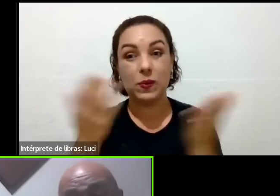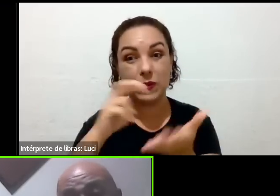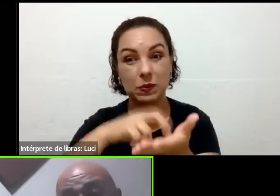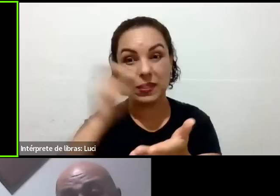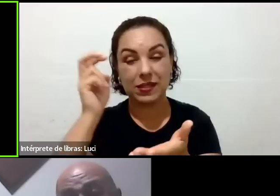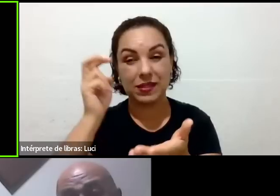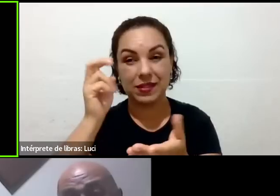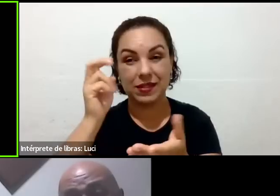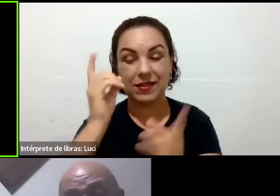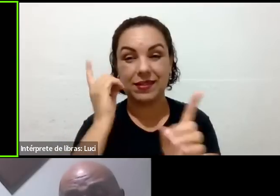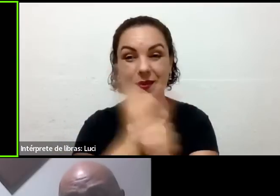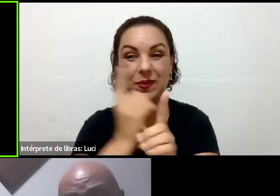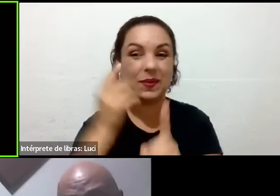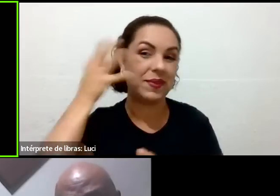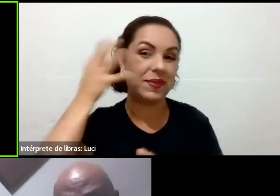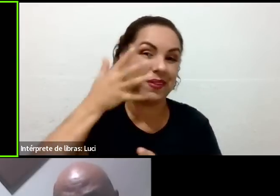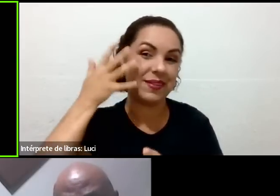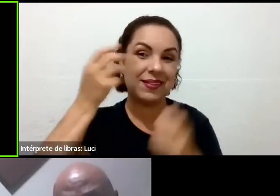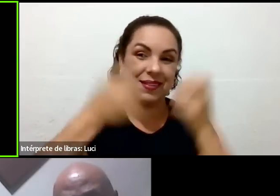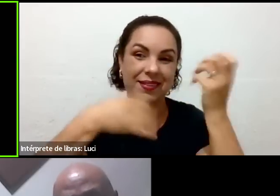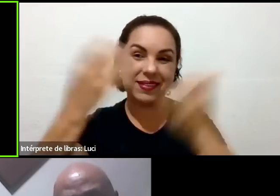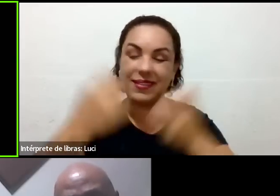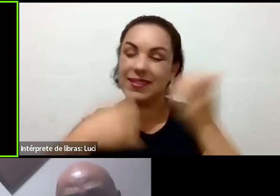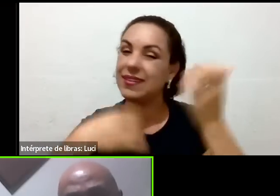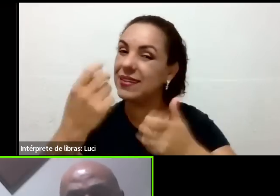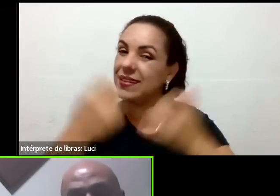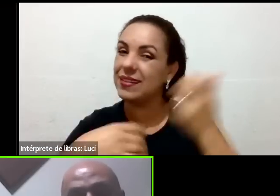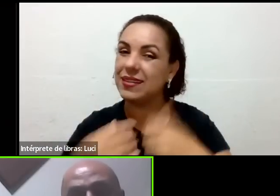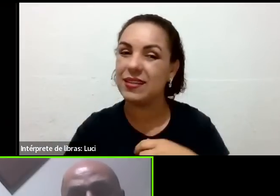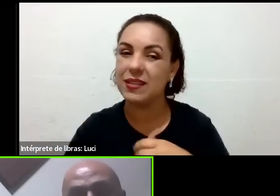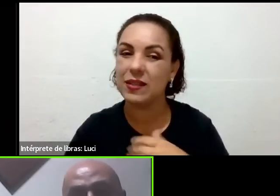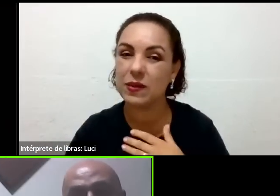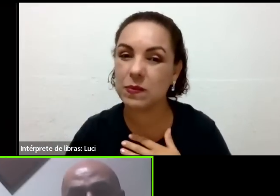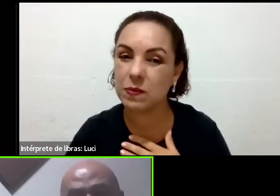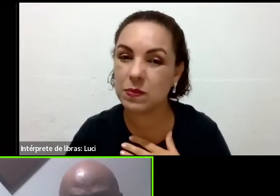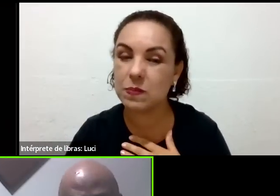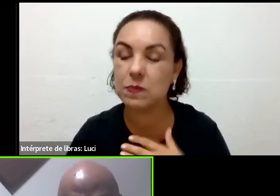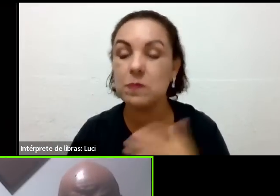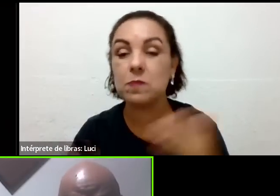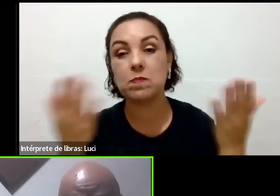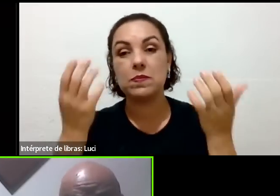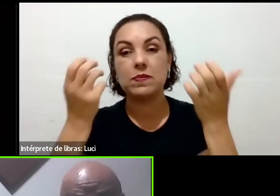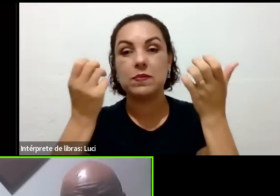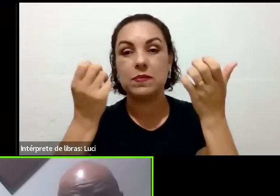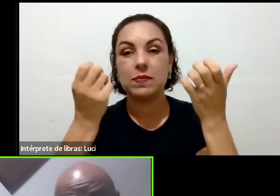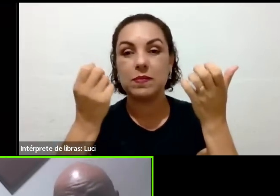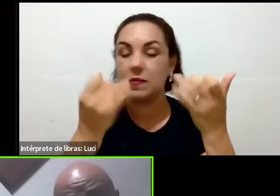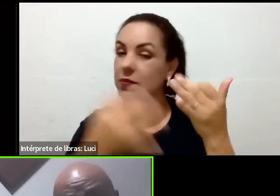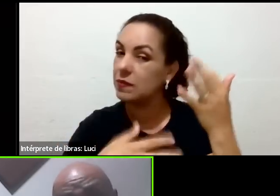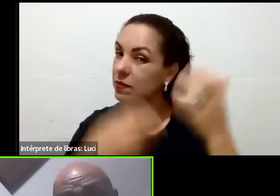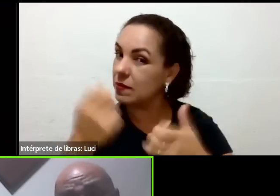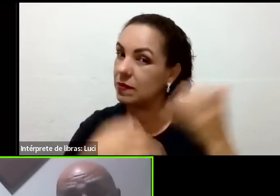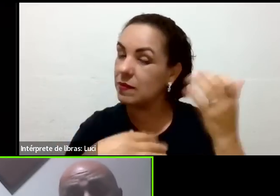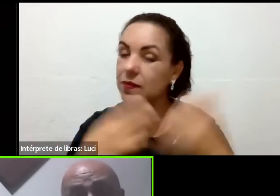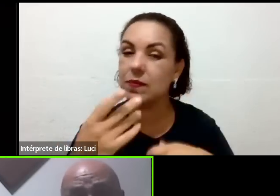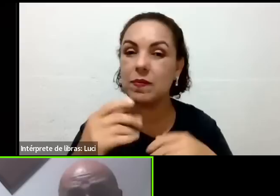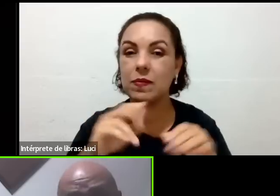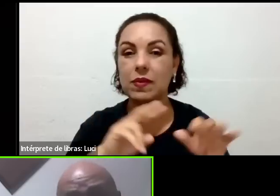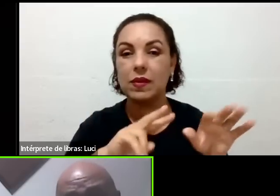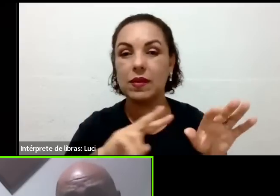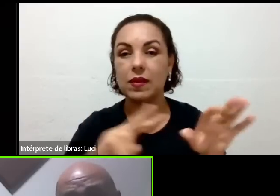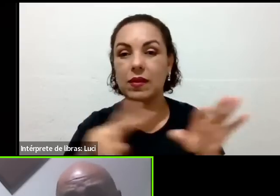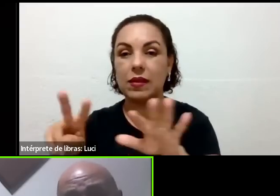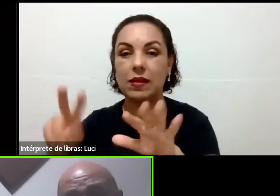Que bom. E nós estamos aqui só pra dar um depoimento, que nós começamos essa semana passada, entramos no